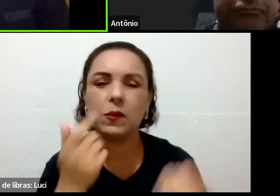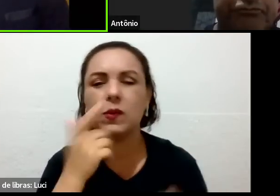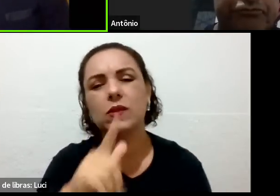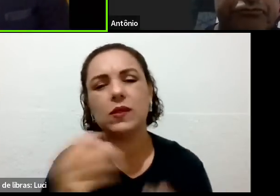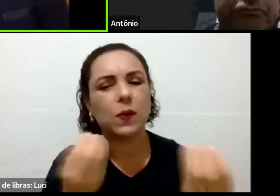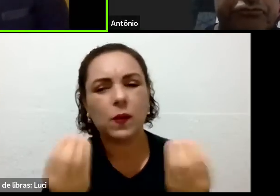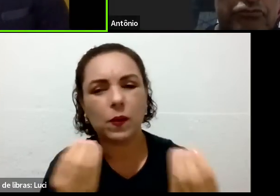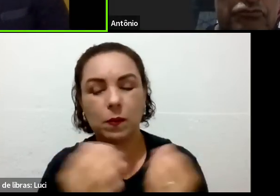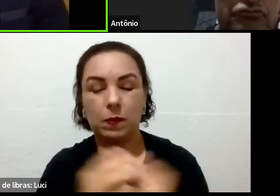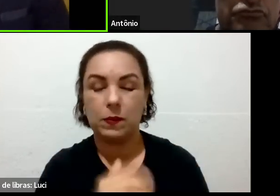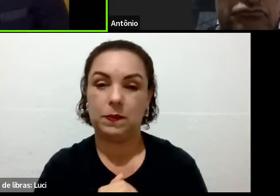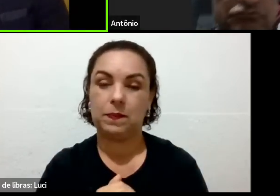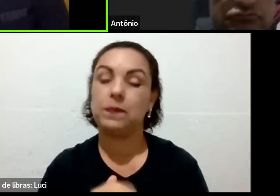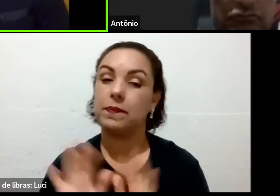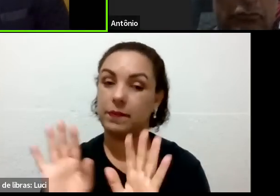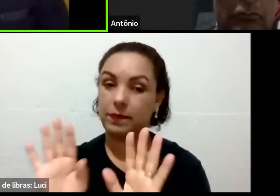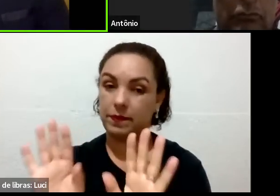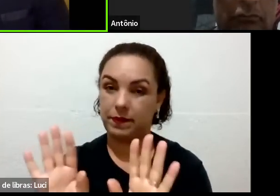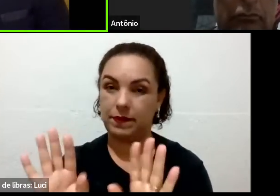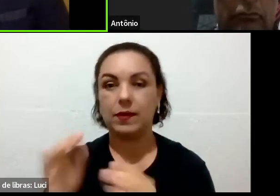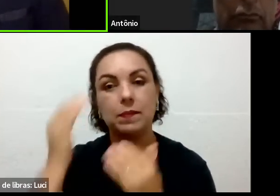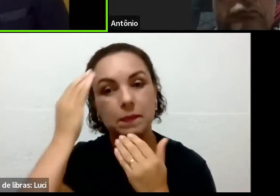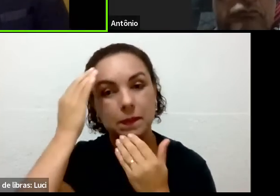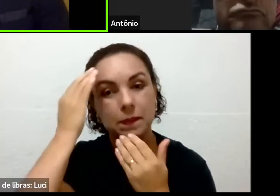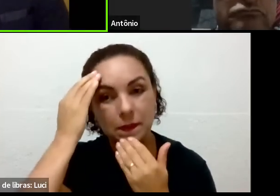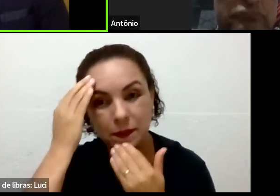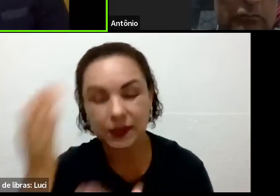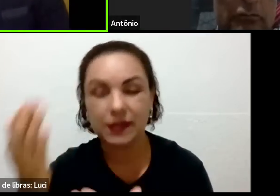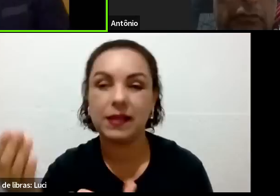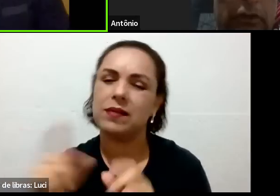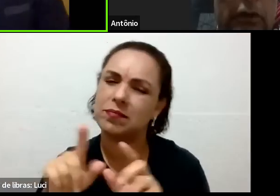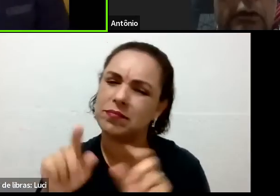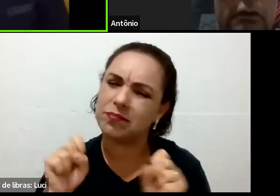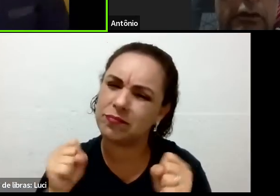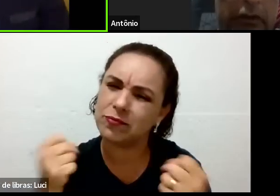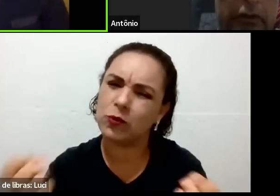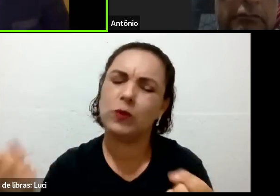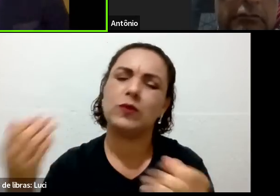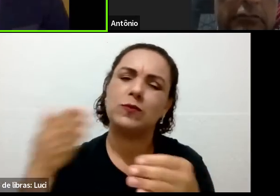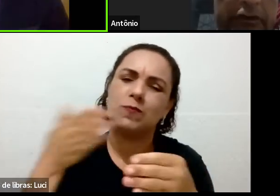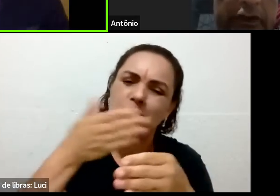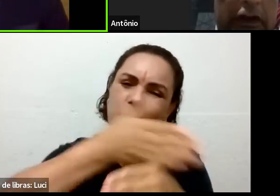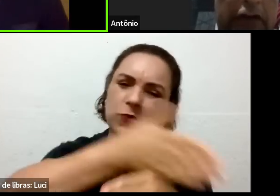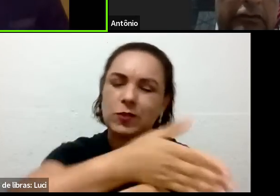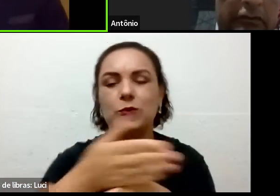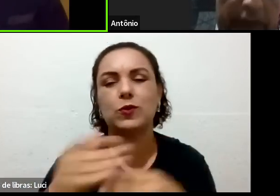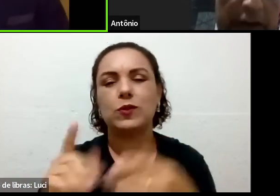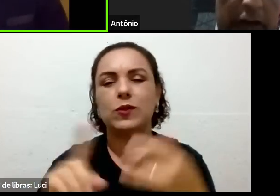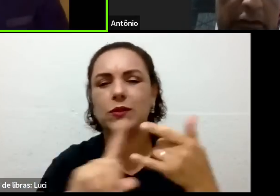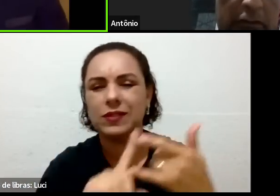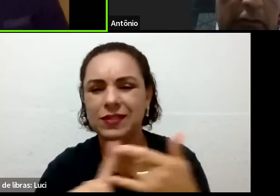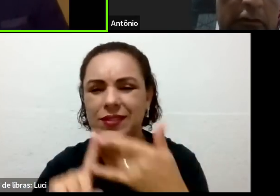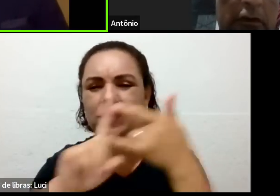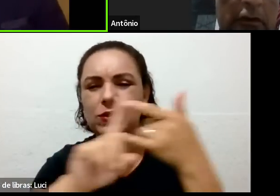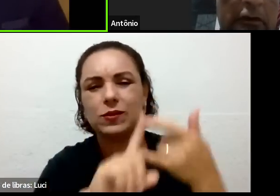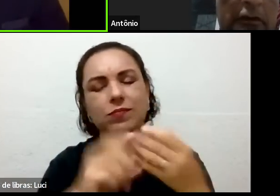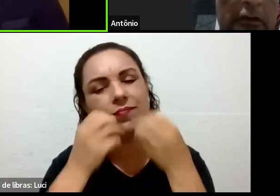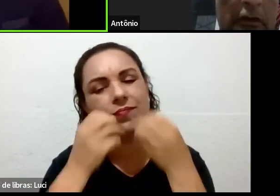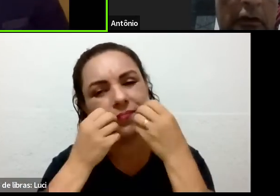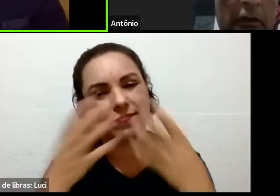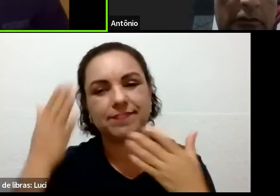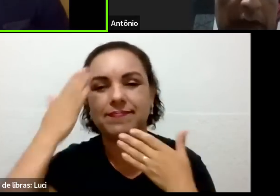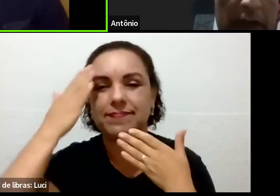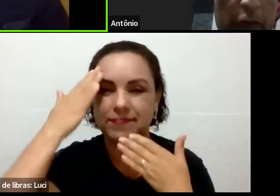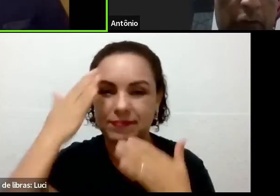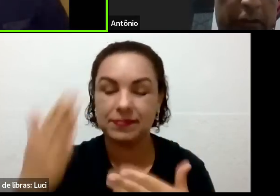É, senhor Antônio, primeiro, muito obrigado pelo esforço, que o senhor fez para estar aqui conectado conosco. Fico muito feliz, viu, senhor Antônio?